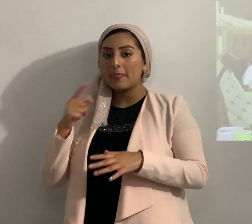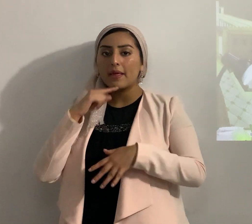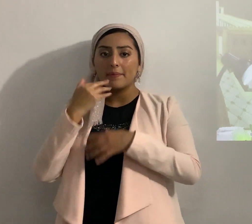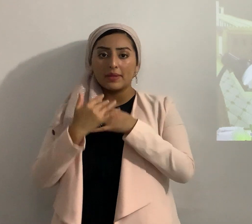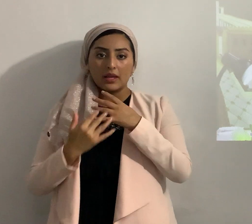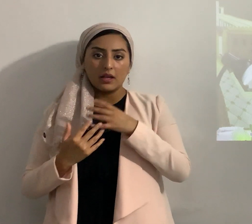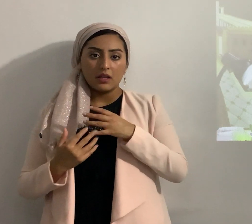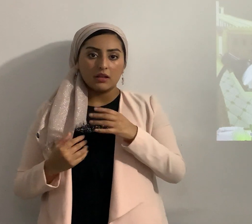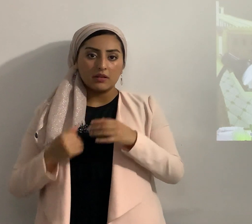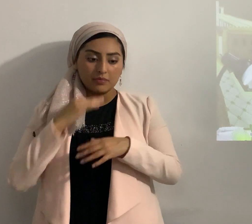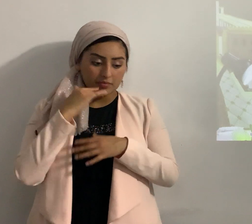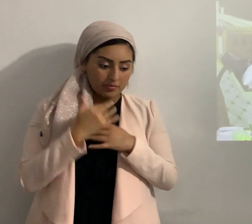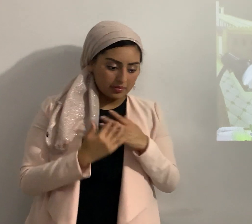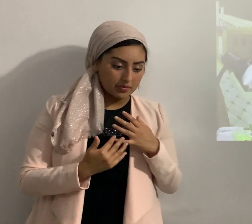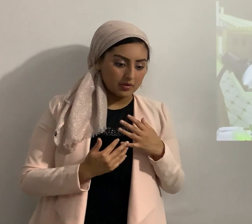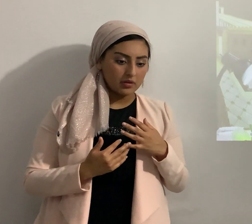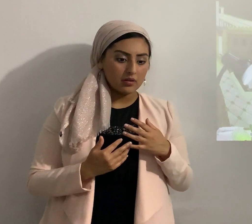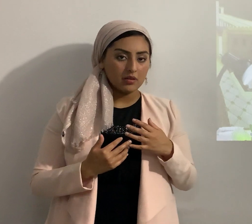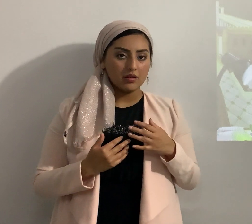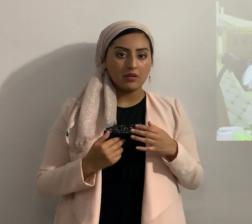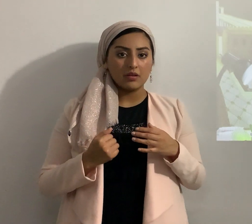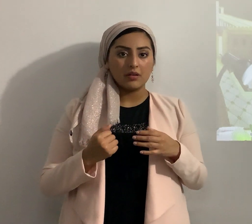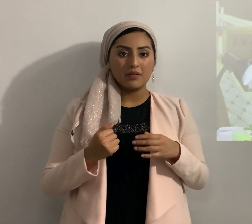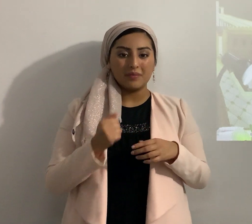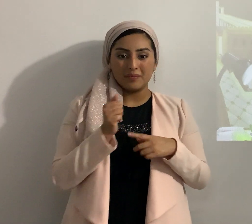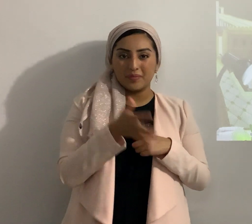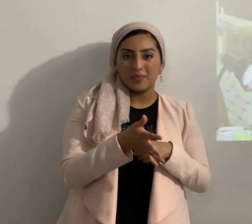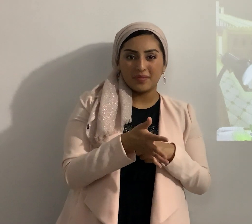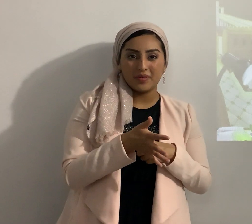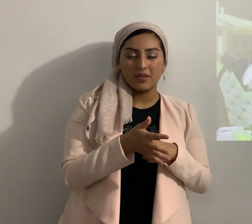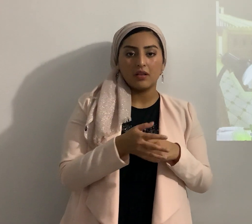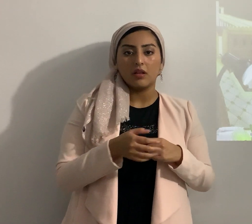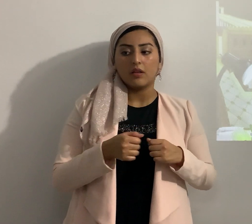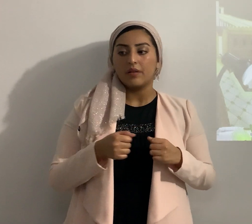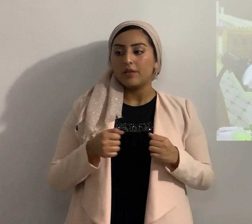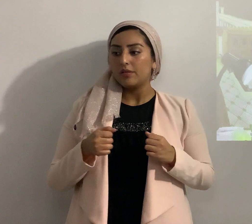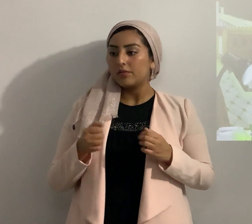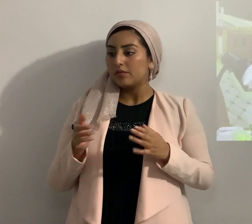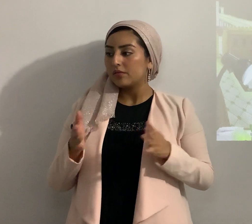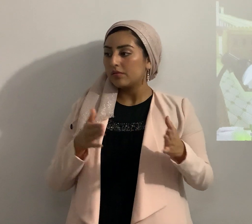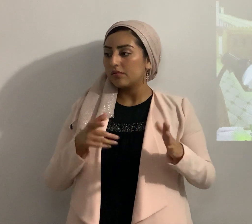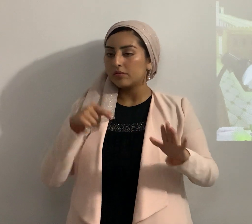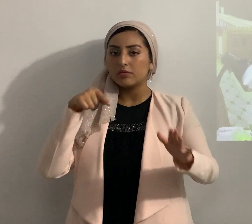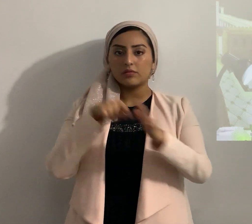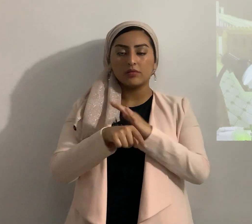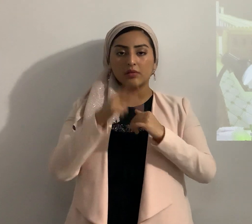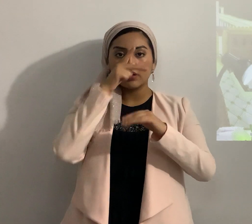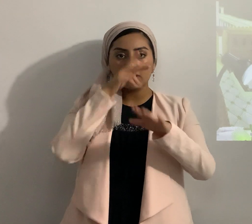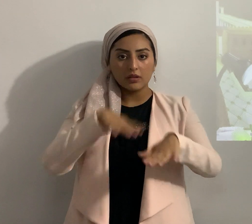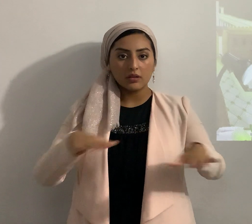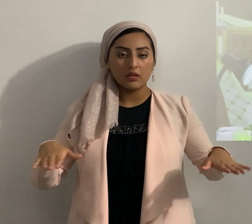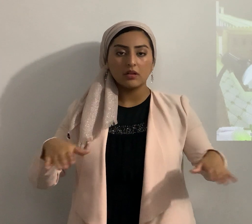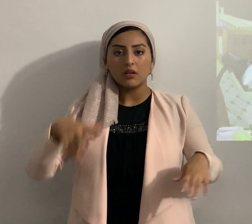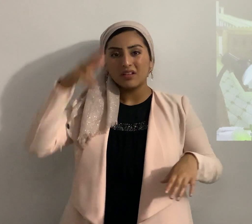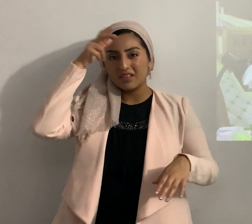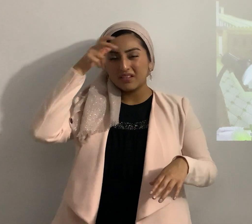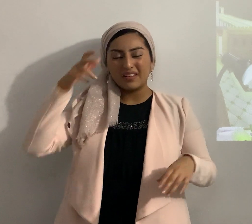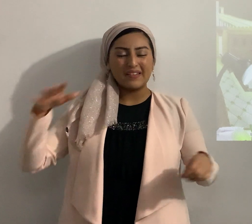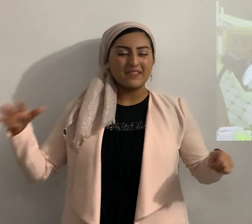derramamiento de semen o sea vertir en tierra sacrificios de niños satanismo por mayor